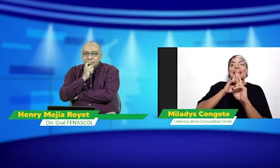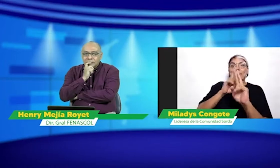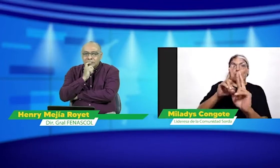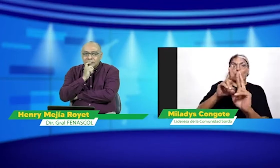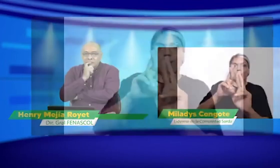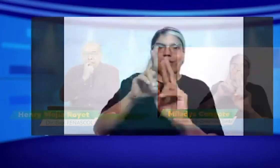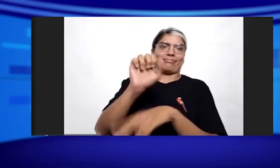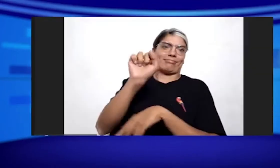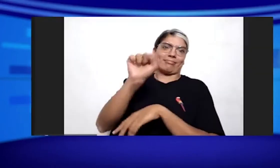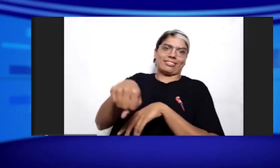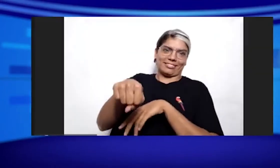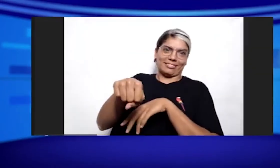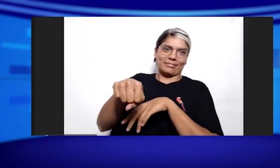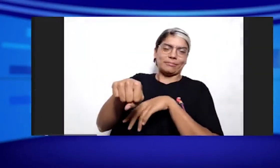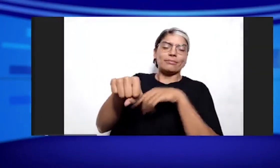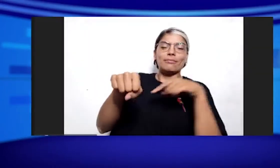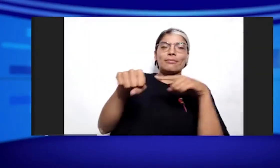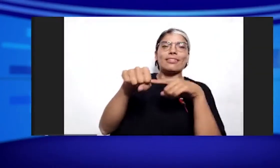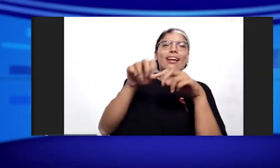Bueno, para responder a esa pregunta, sí.